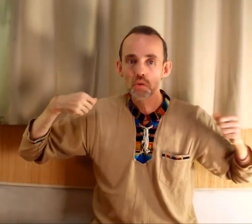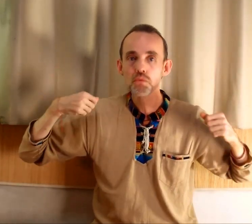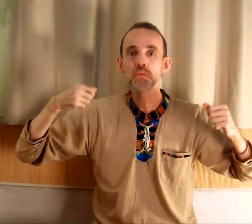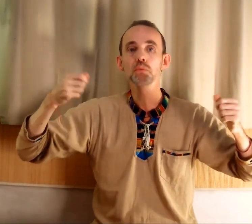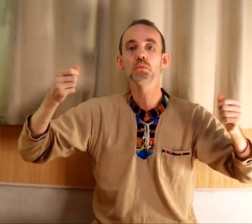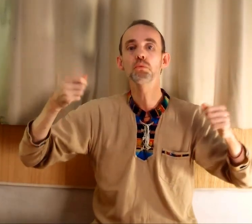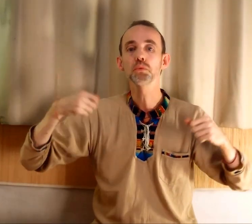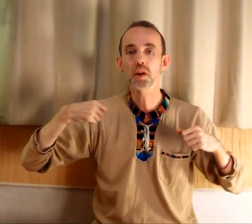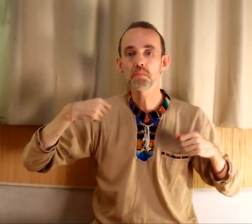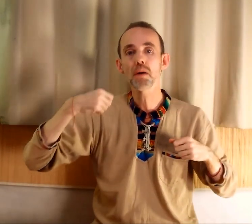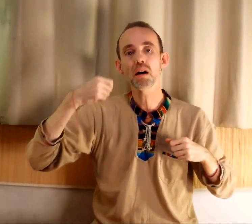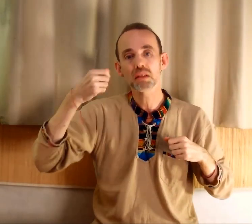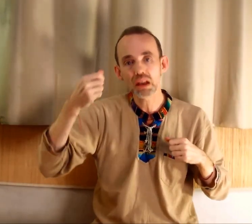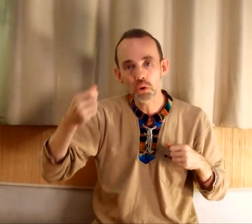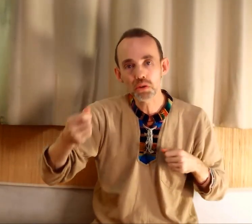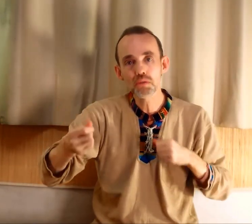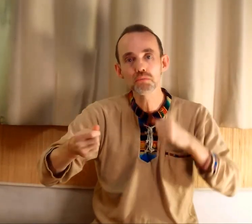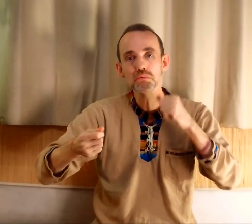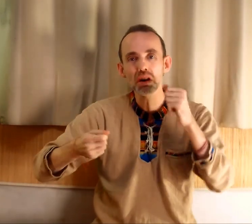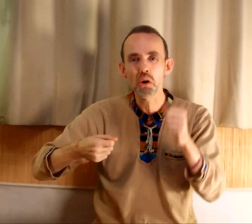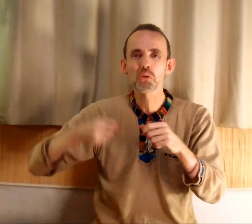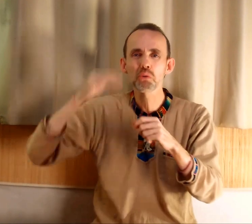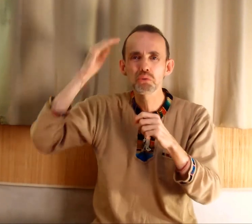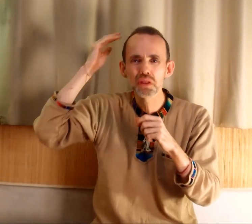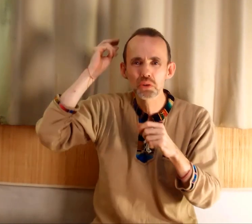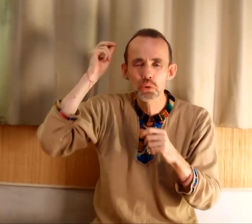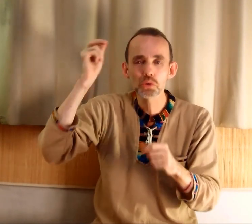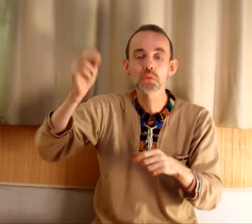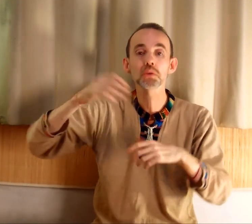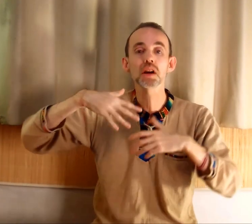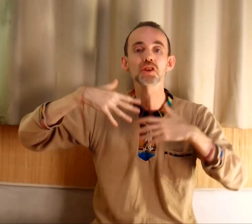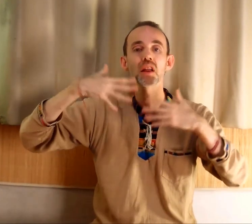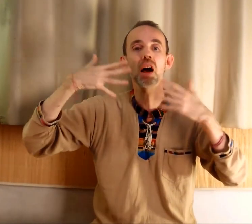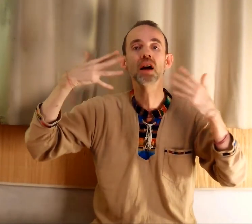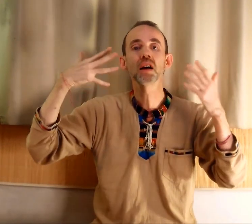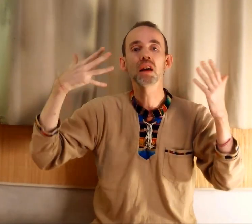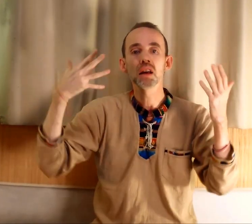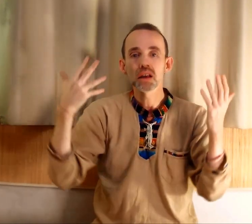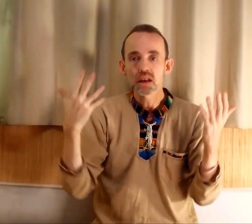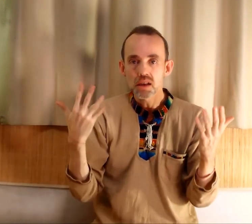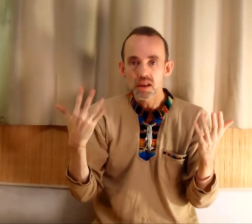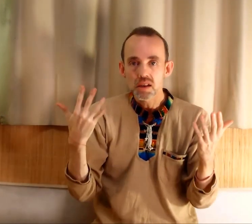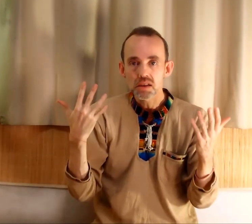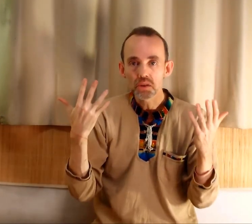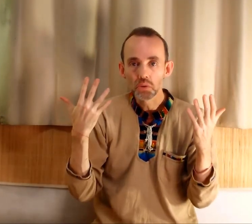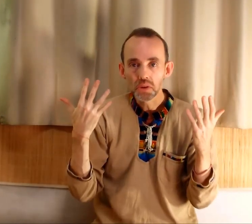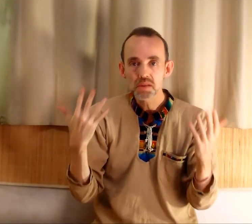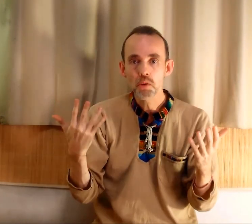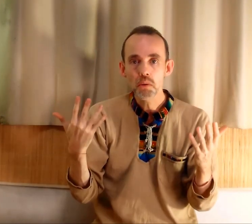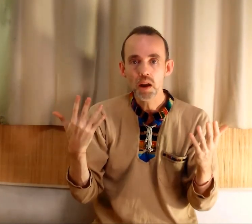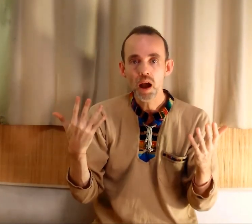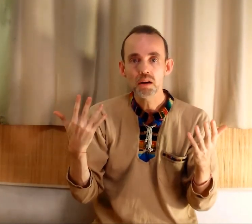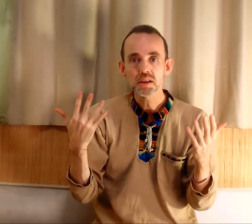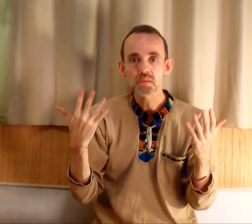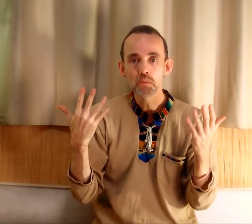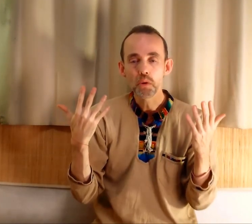où vous n'avez pas des rendez-vous, des rencontres, des trucs sur votre agenda. C'est de ces moments-là, ces moments